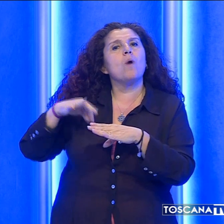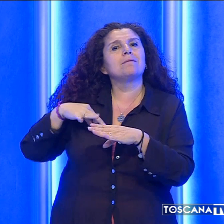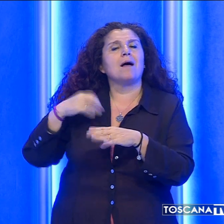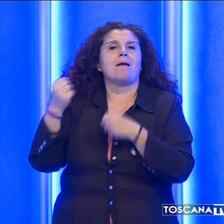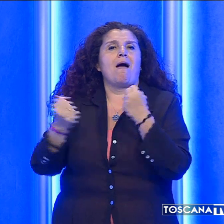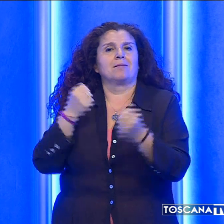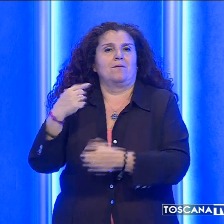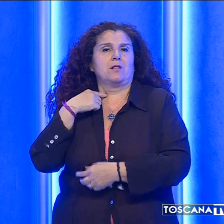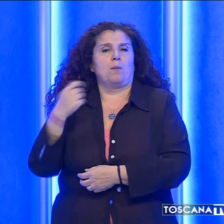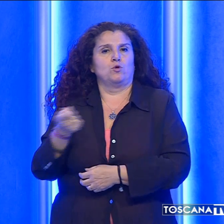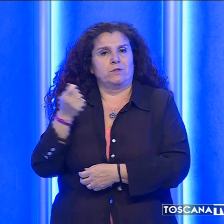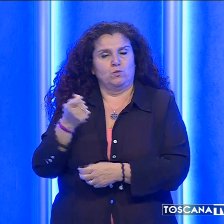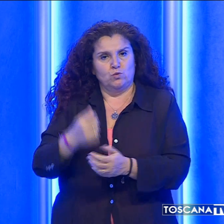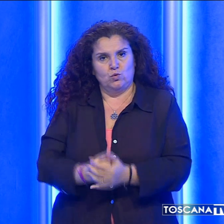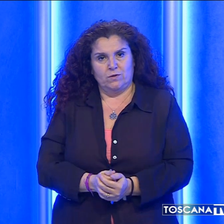'attività.